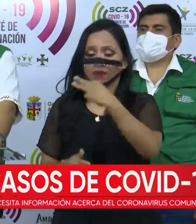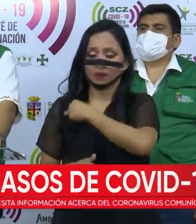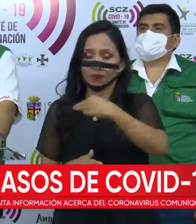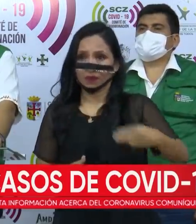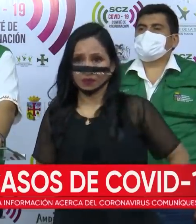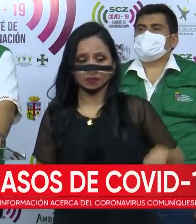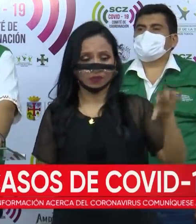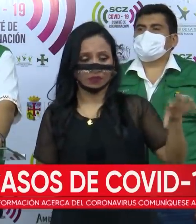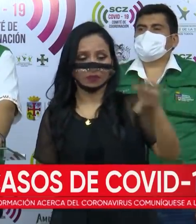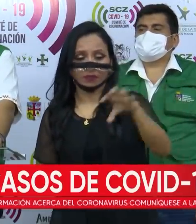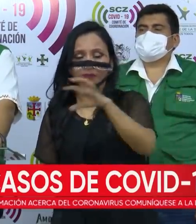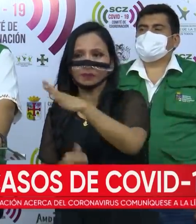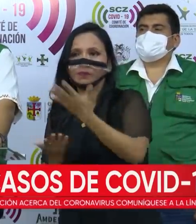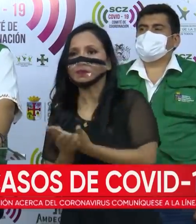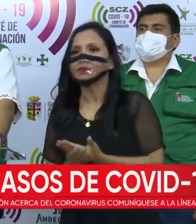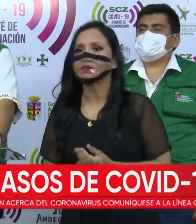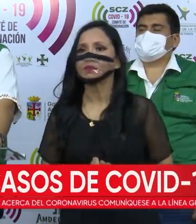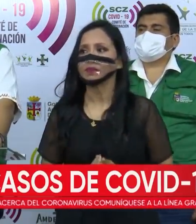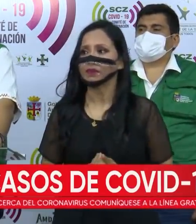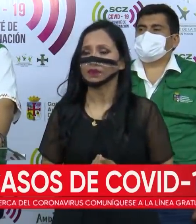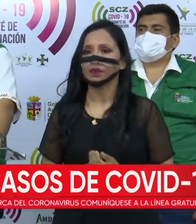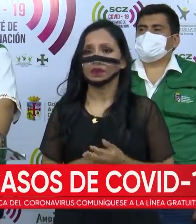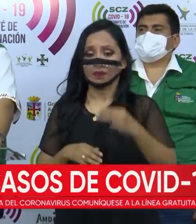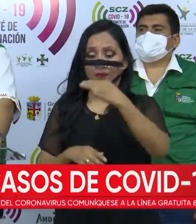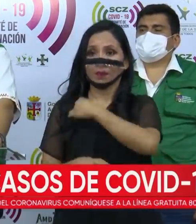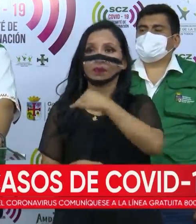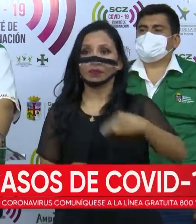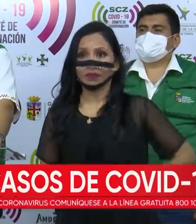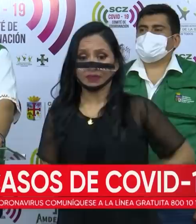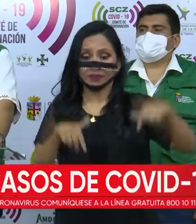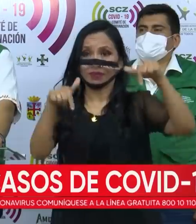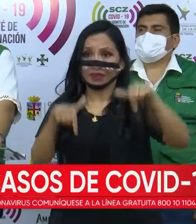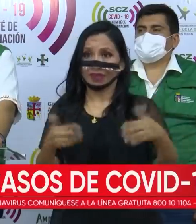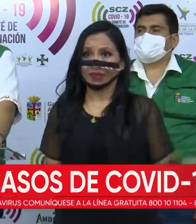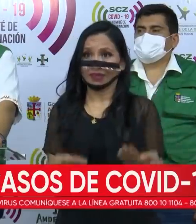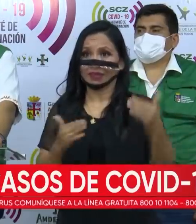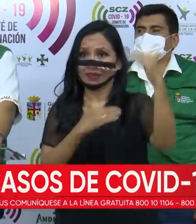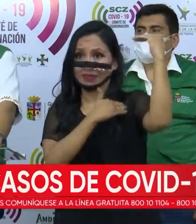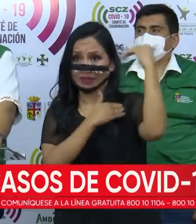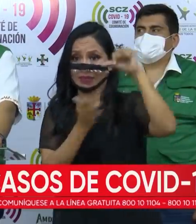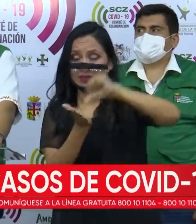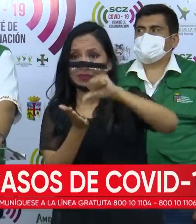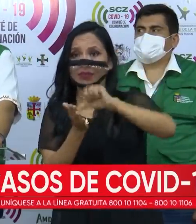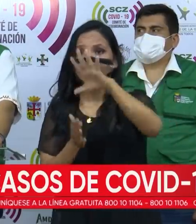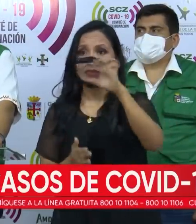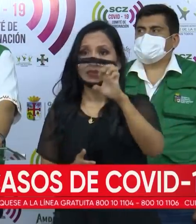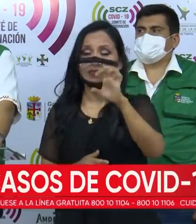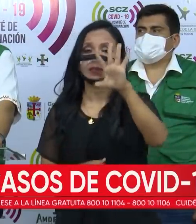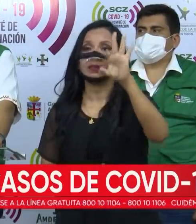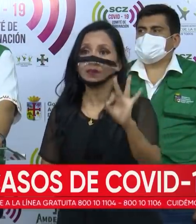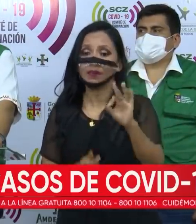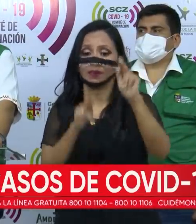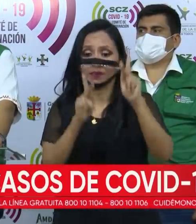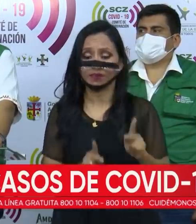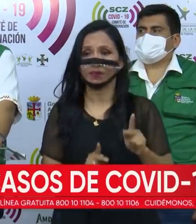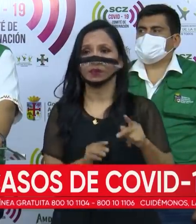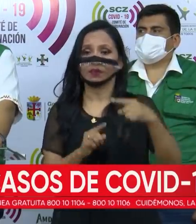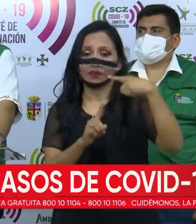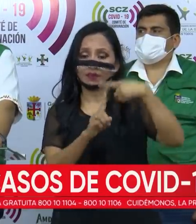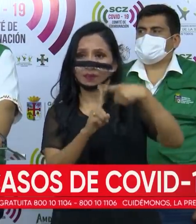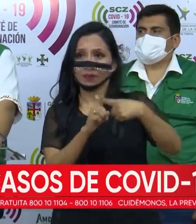los siguientes municipios con estas cantidades. Nuestro municipio de Santa Cruz de la Sierra, 509 casos.